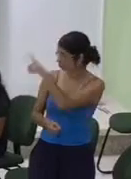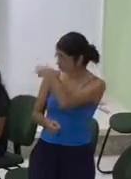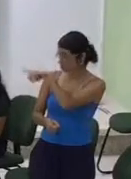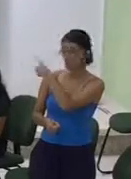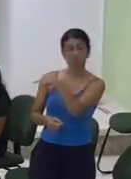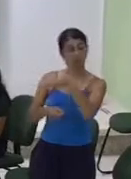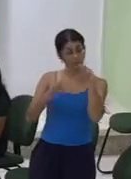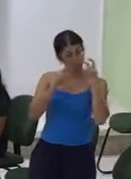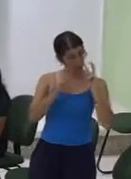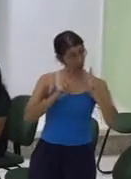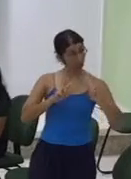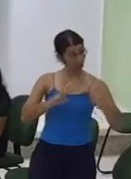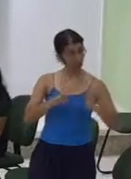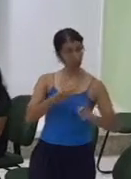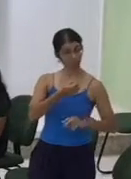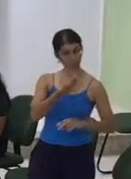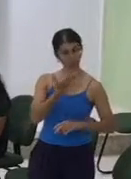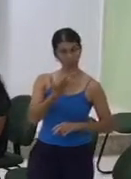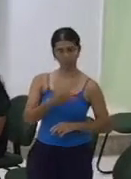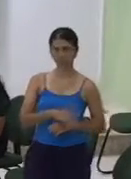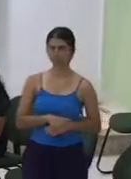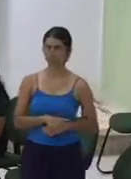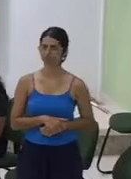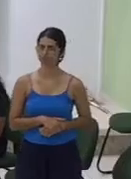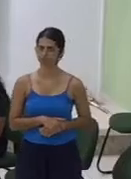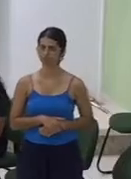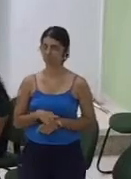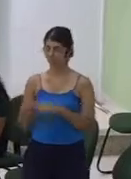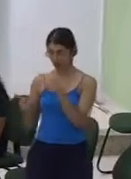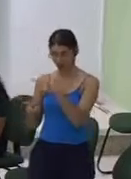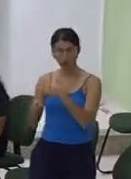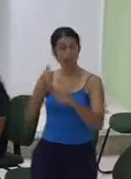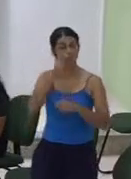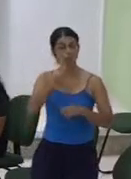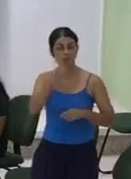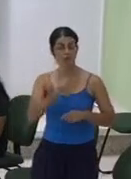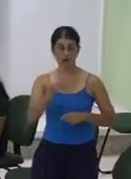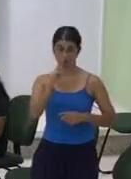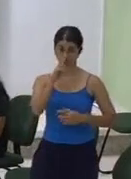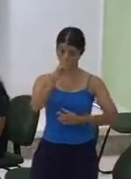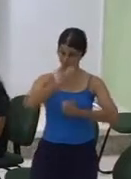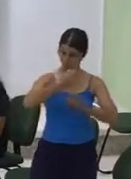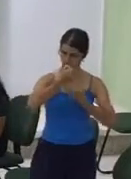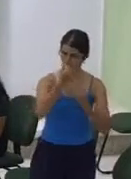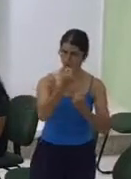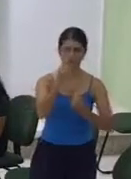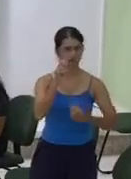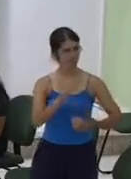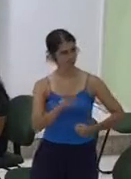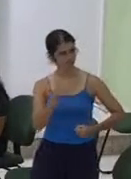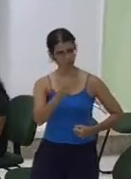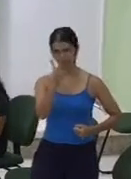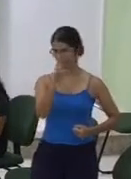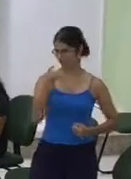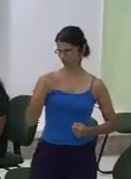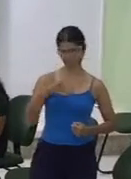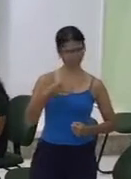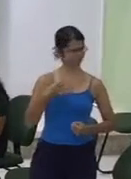Para nós Tá bom? De mulheres Mulheres Mulheres Fortes Mulheres Mestemidas E que servem ao Senhor